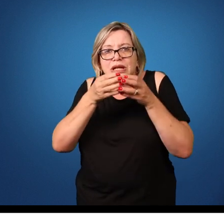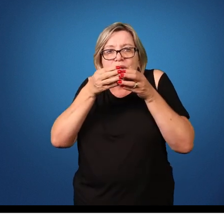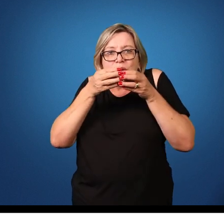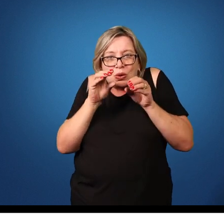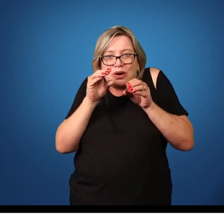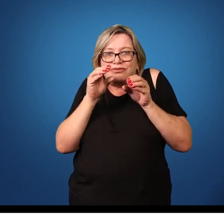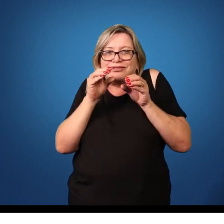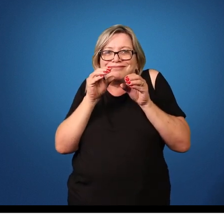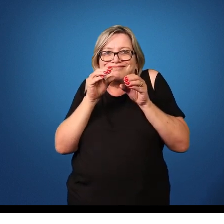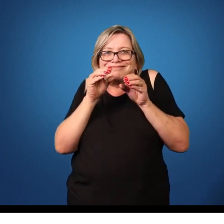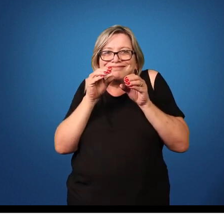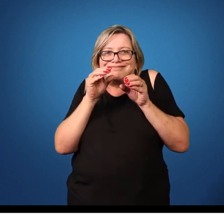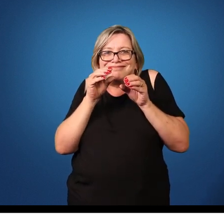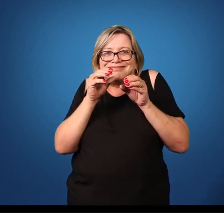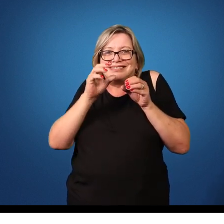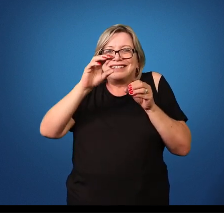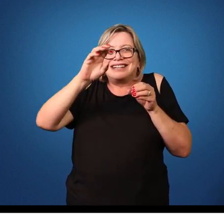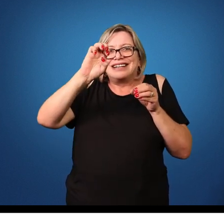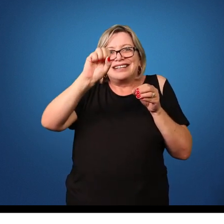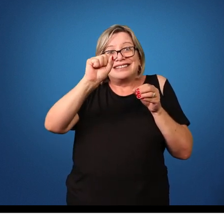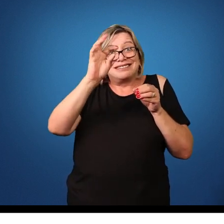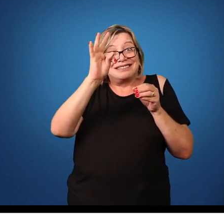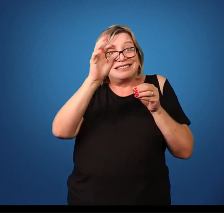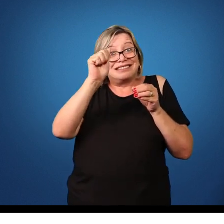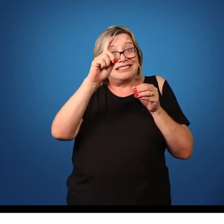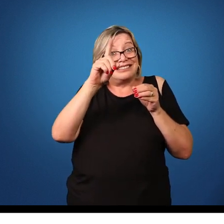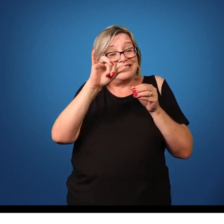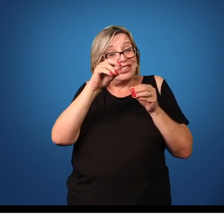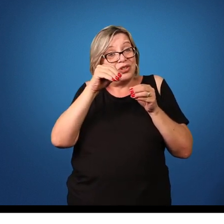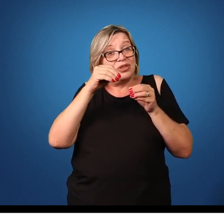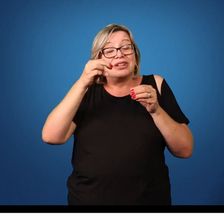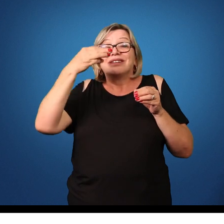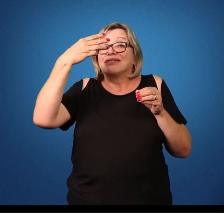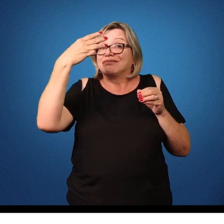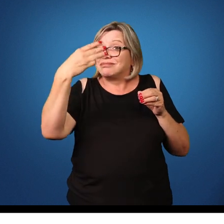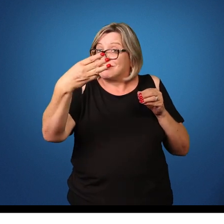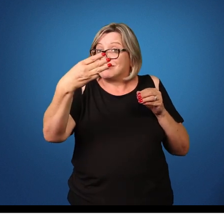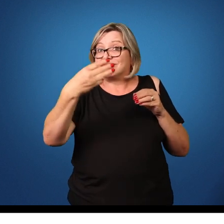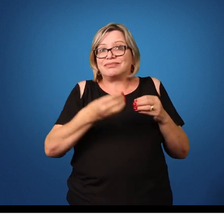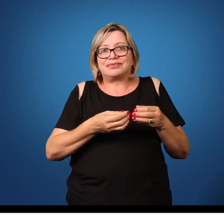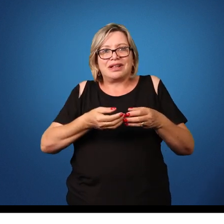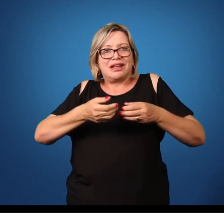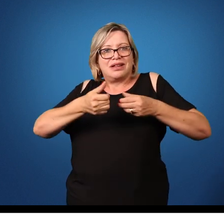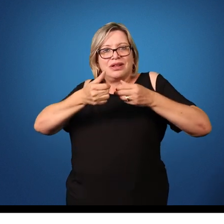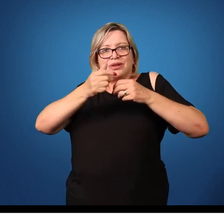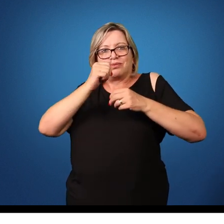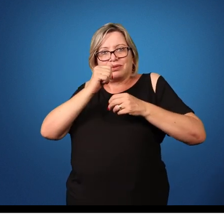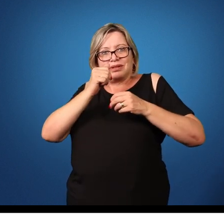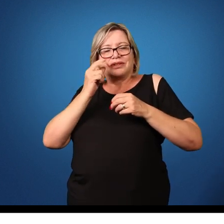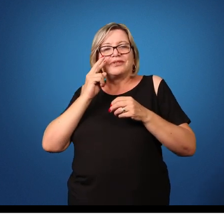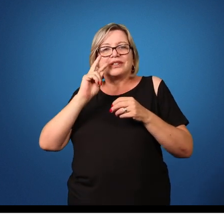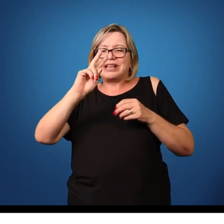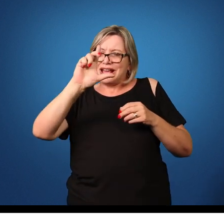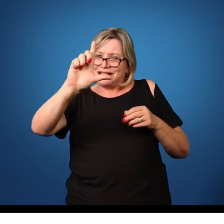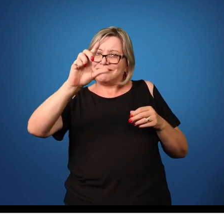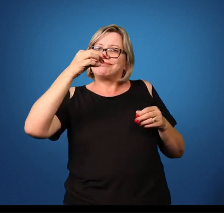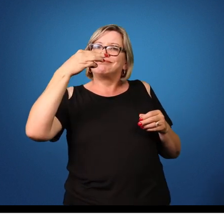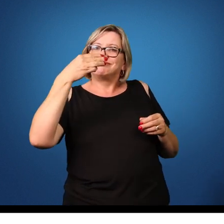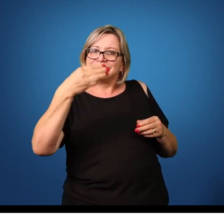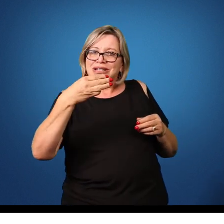e essa larva tem que estar no estádio 3, larva 3, que é representada como L3,